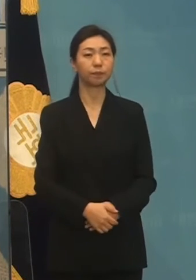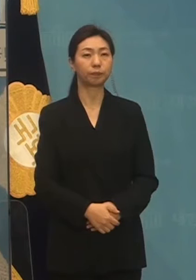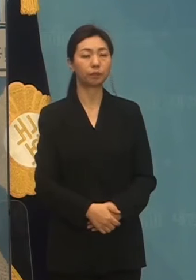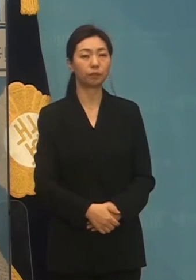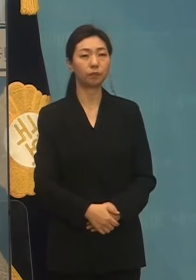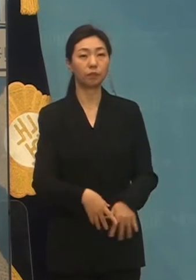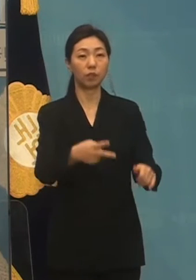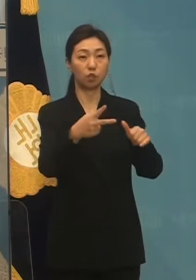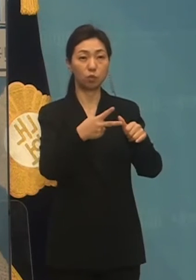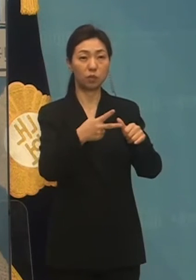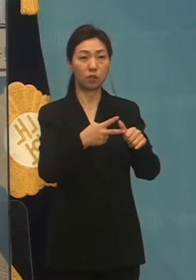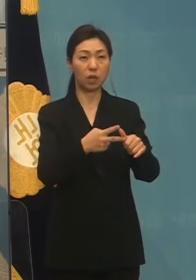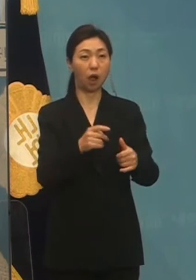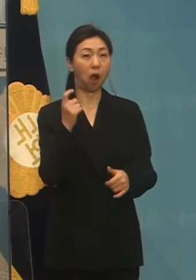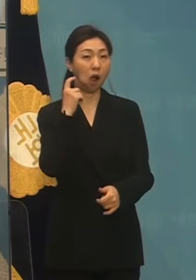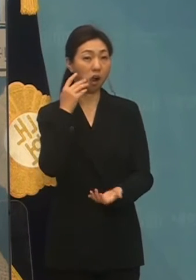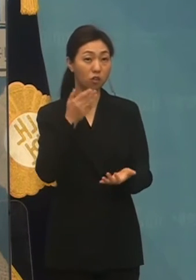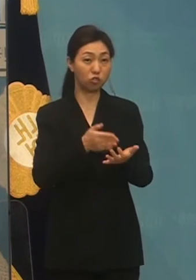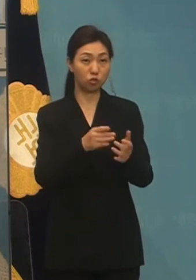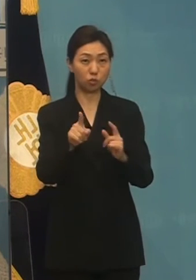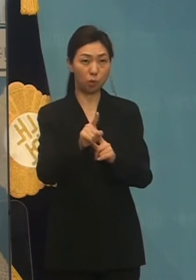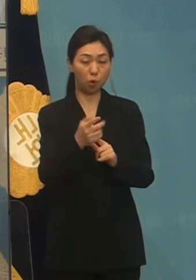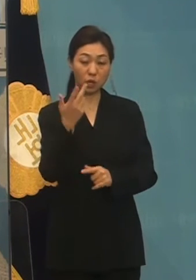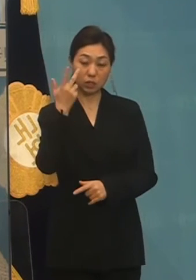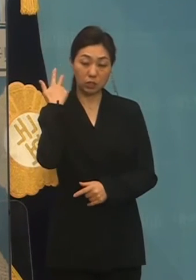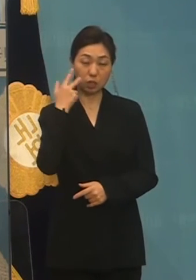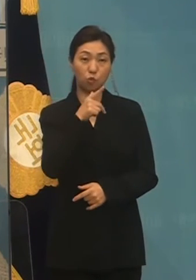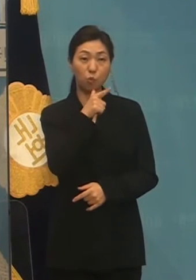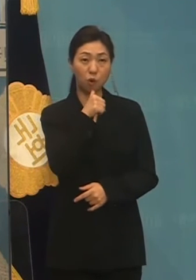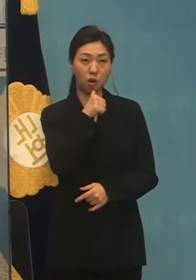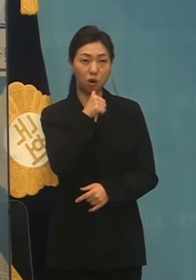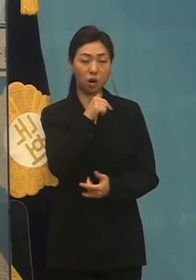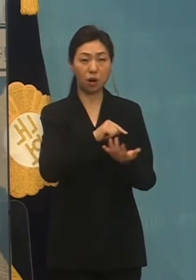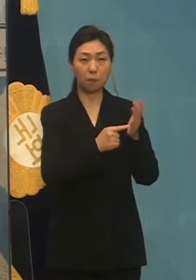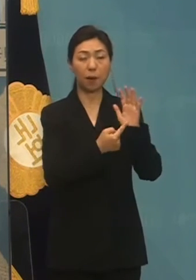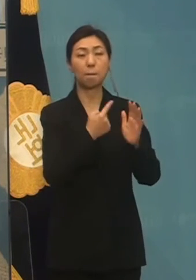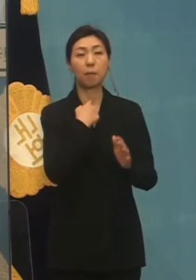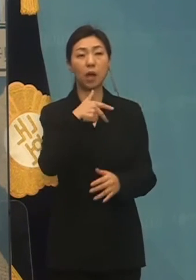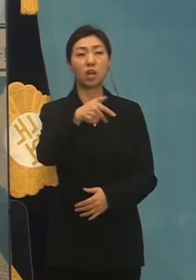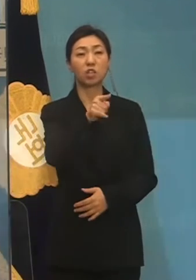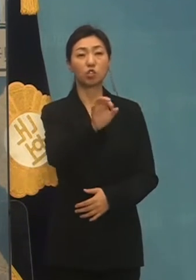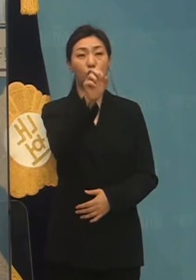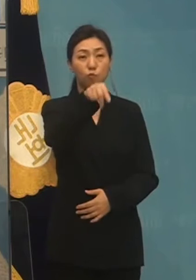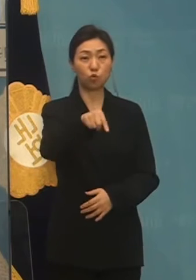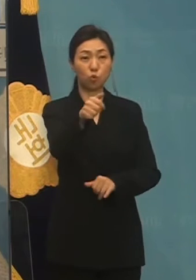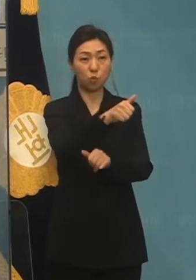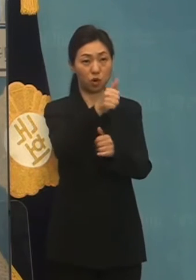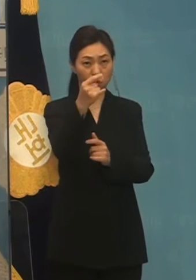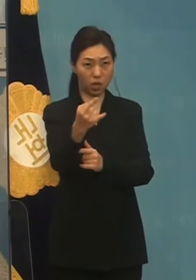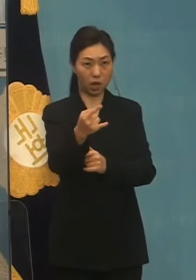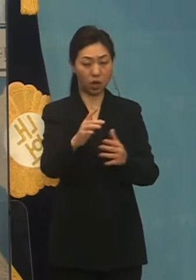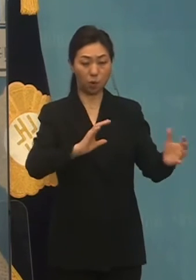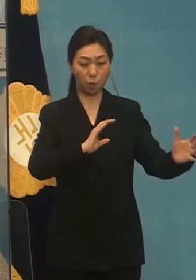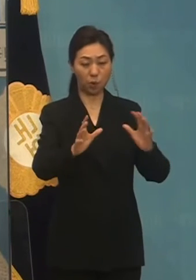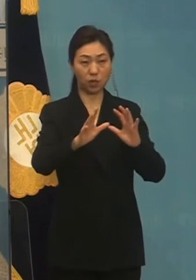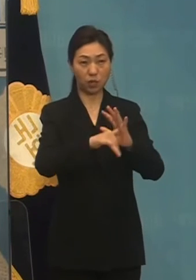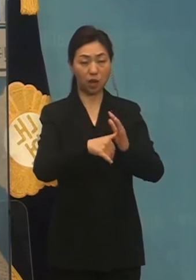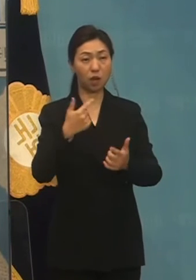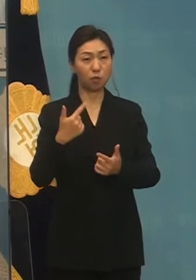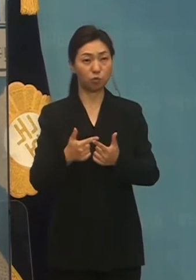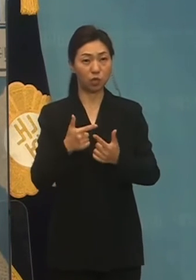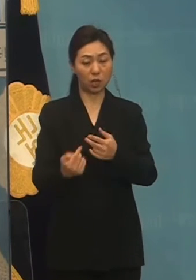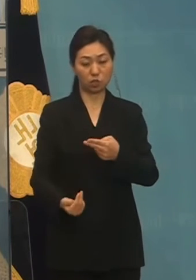두 번째 사실 왜곡은 지난 5일에 진행된 정무위원회 전체 회의에서 부산저축은행